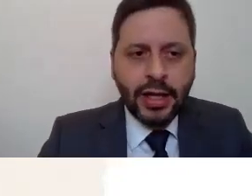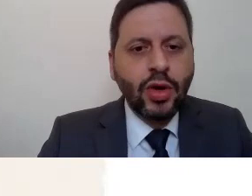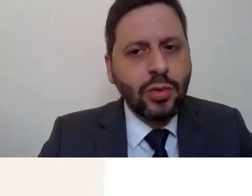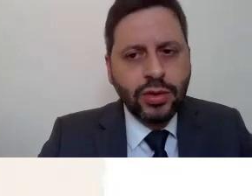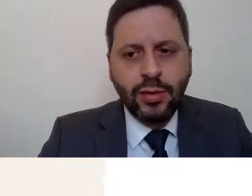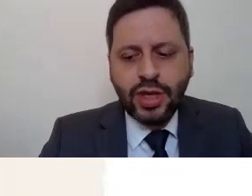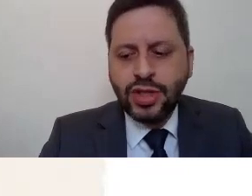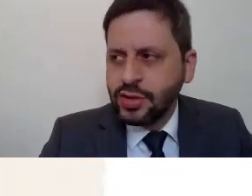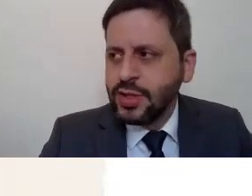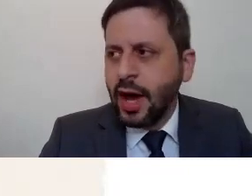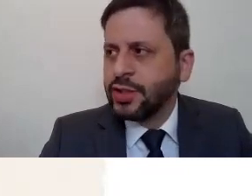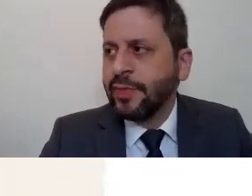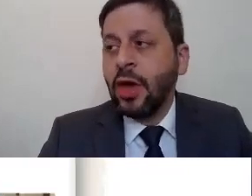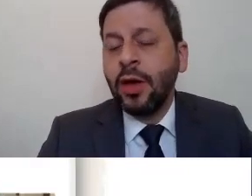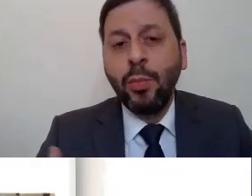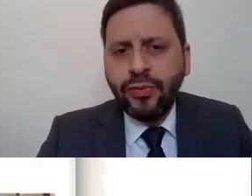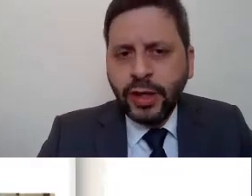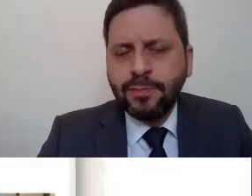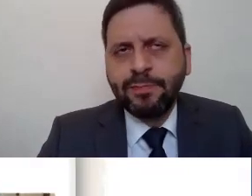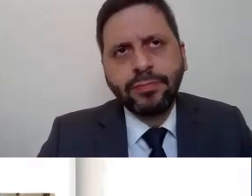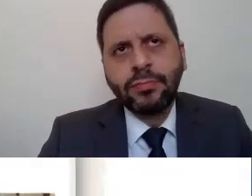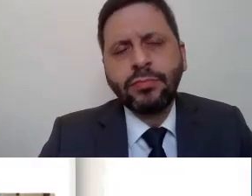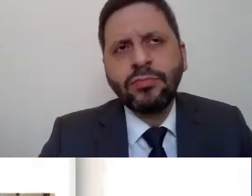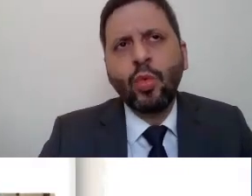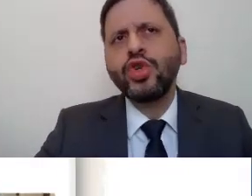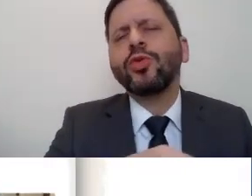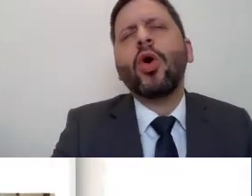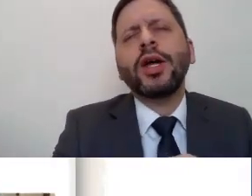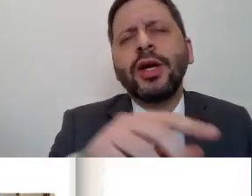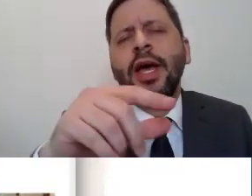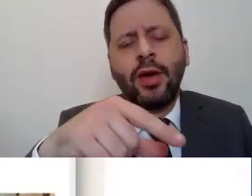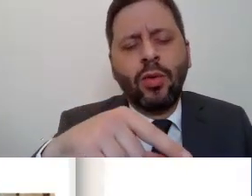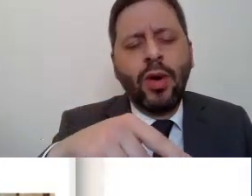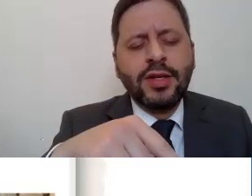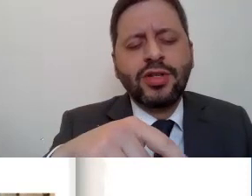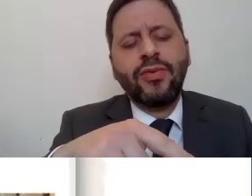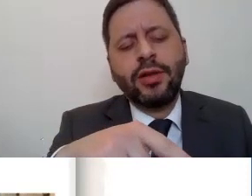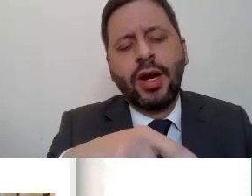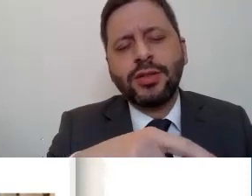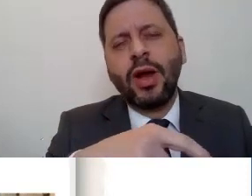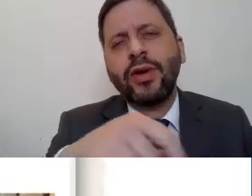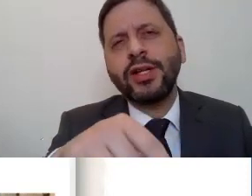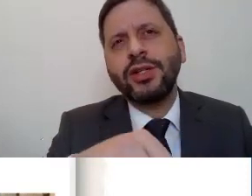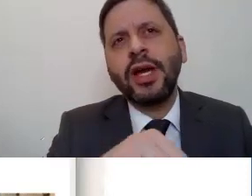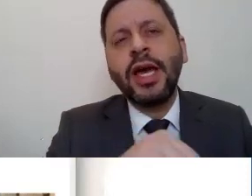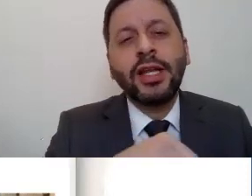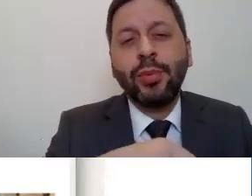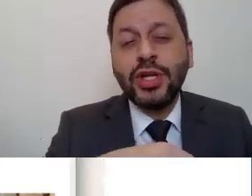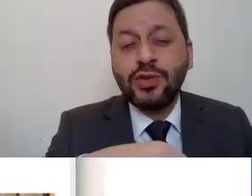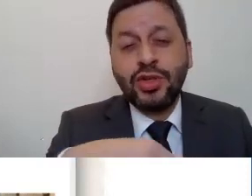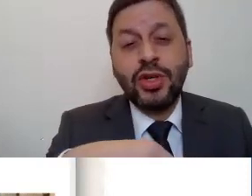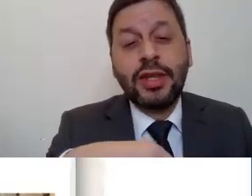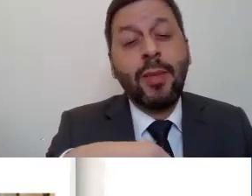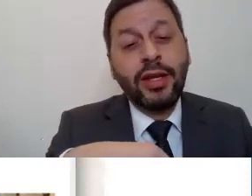que nós encontramos das redes sociais. Por fim, o último norte, que é uma relação de afeto, relação qualificativa